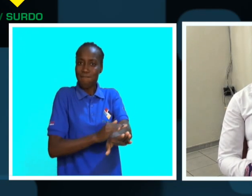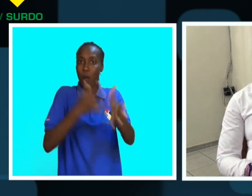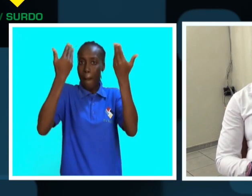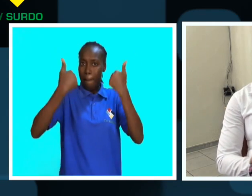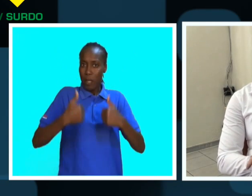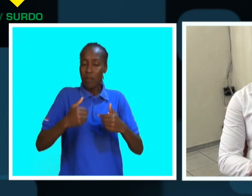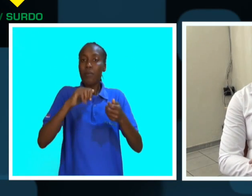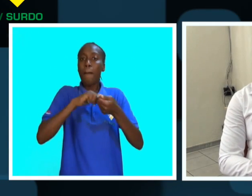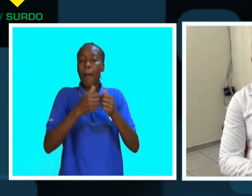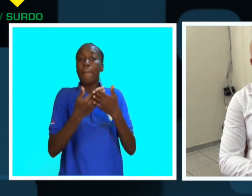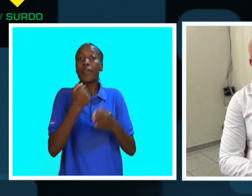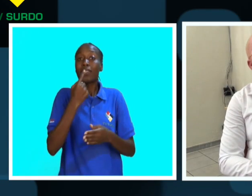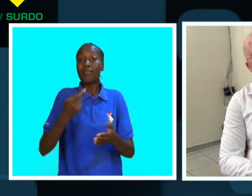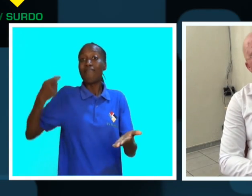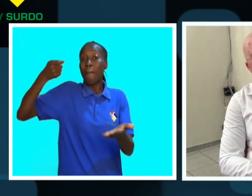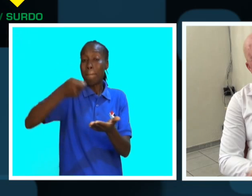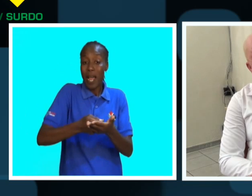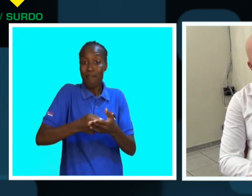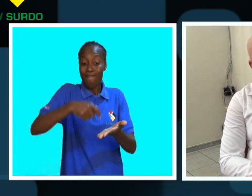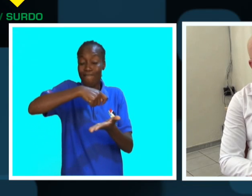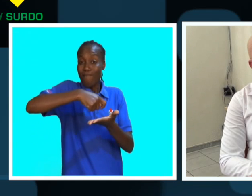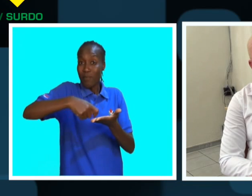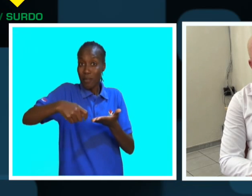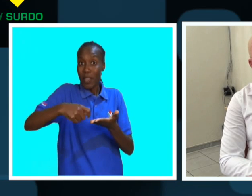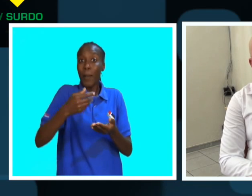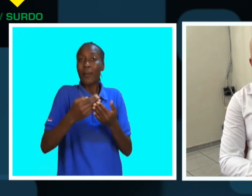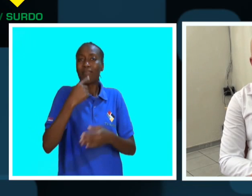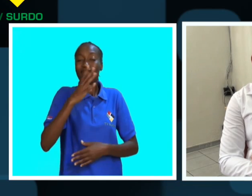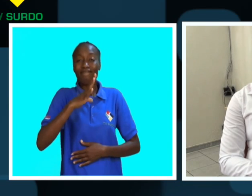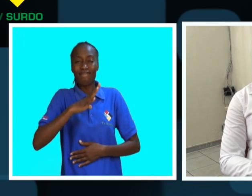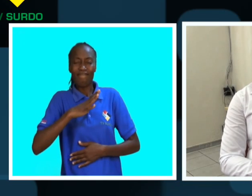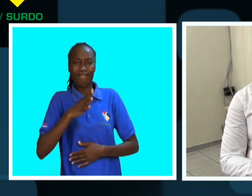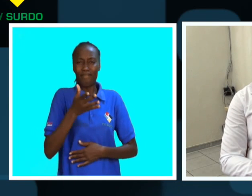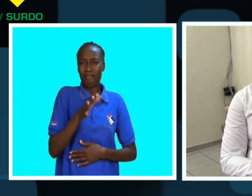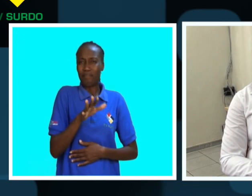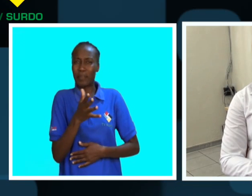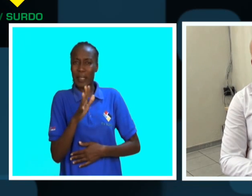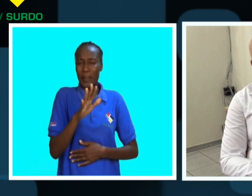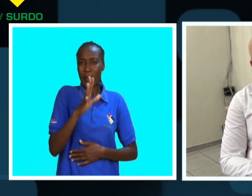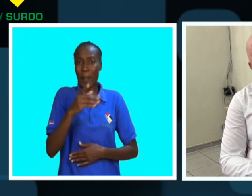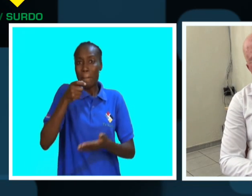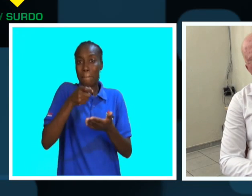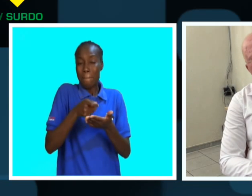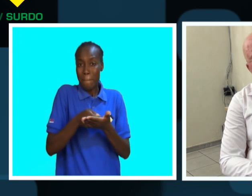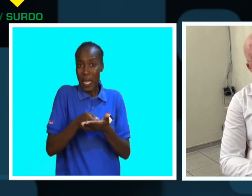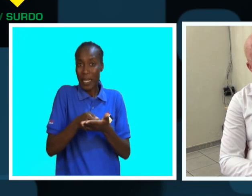preocupações nossas é a questão da disponibilidade dos protetores solares. Só para ter uma ideia, o protetor solar, mais ou menos 500